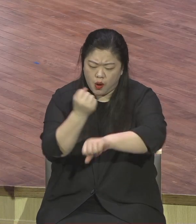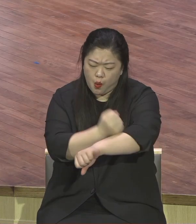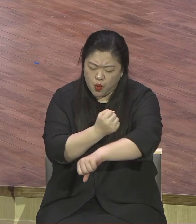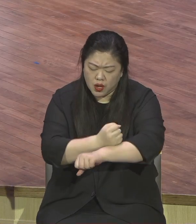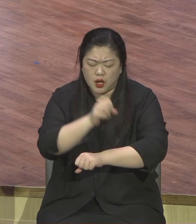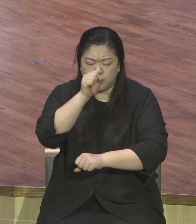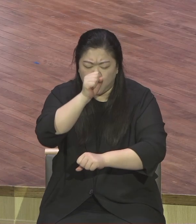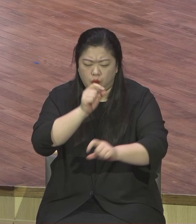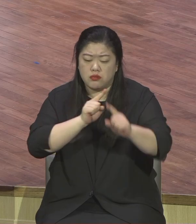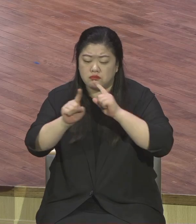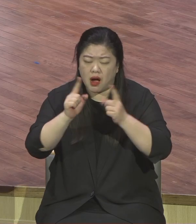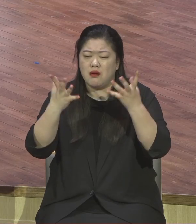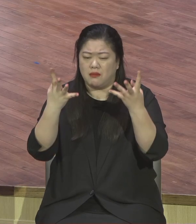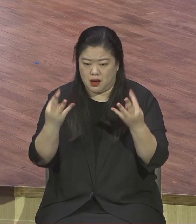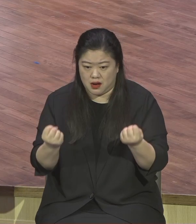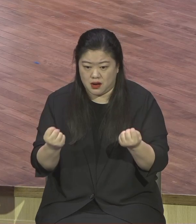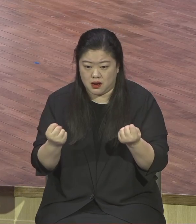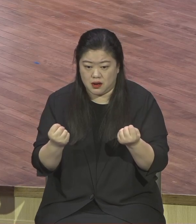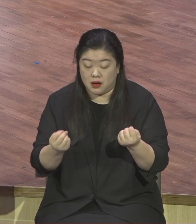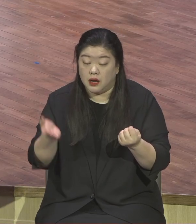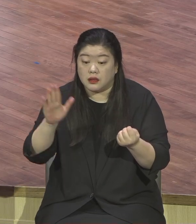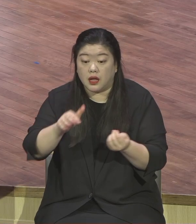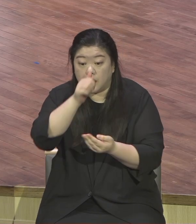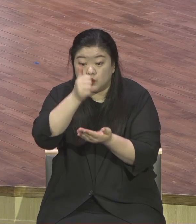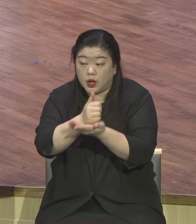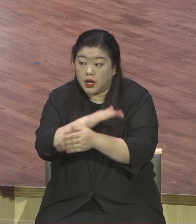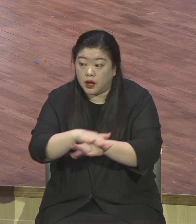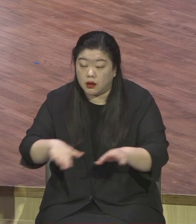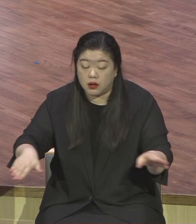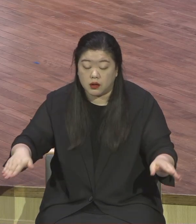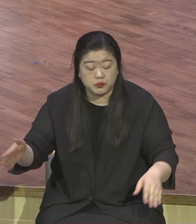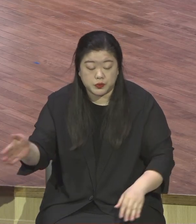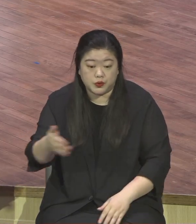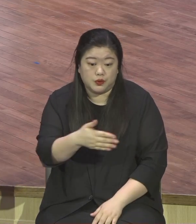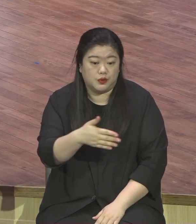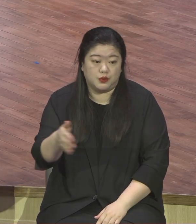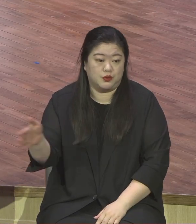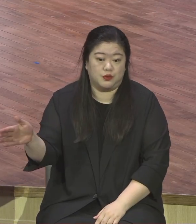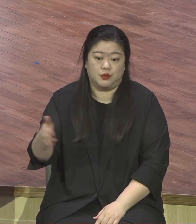부분은 해결이 안 돼요 착하게 살고 좋은 말 많잖아요 해결이 안 됩니다